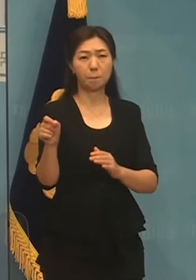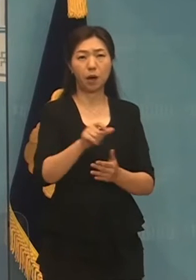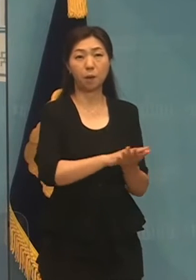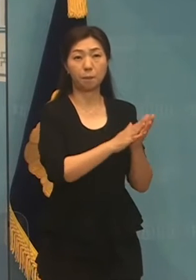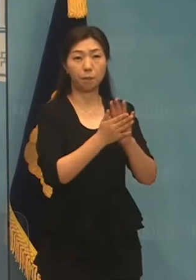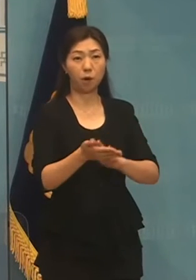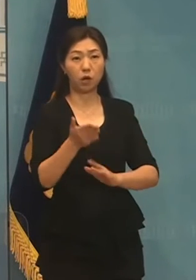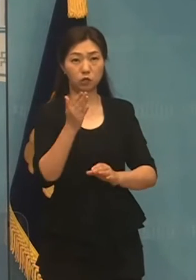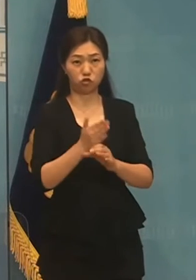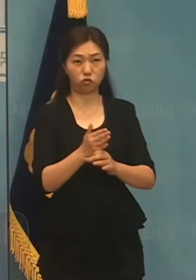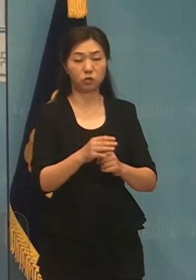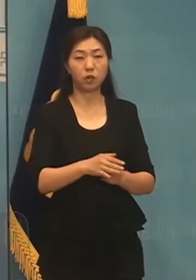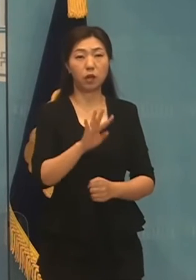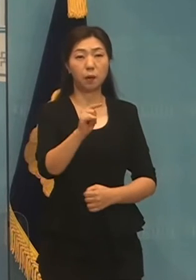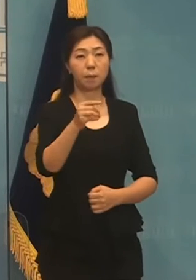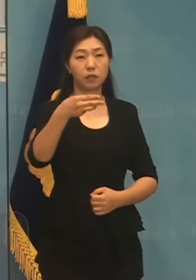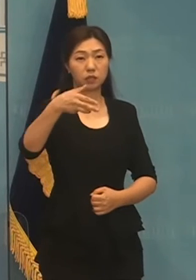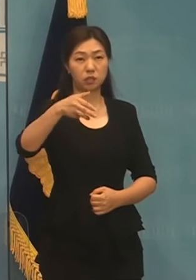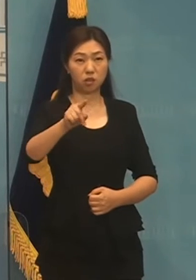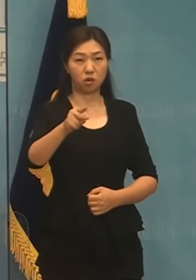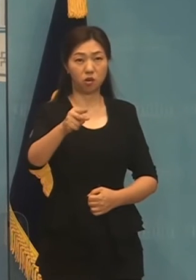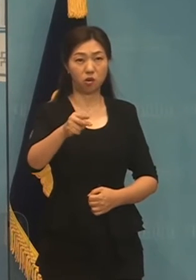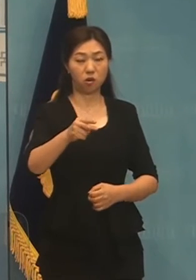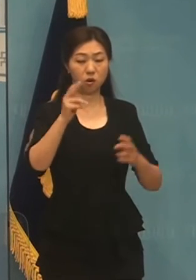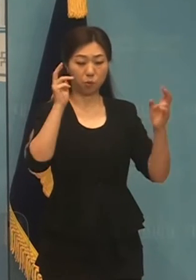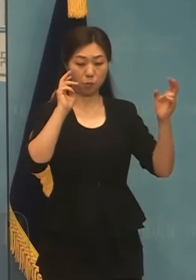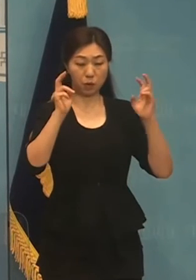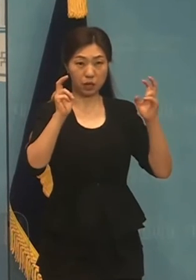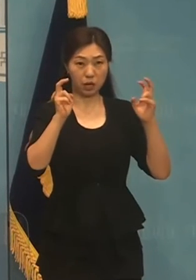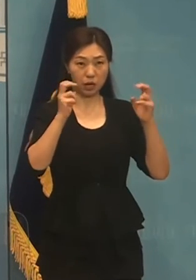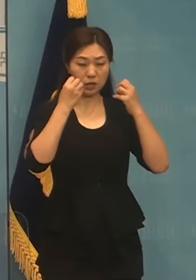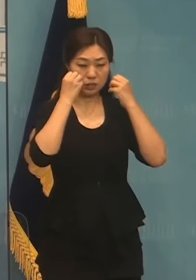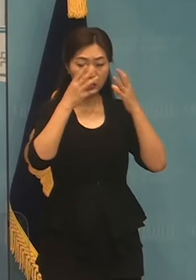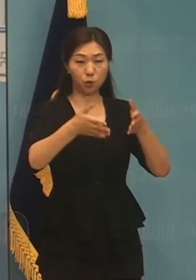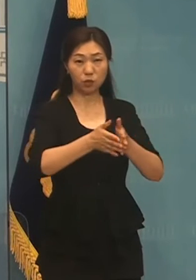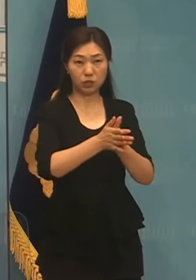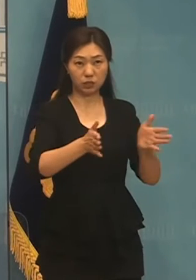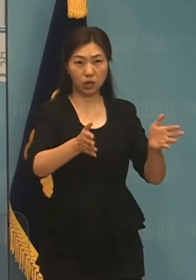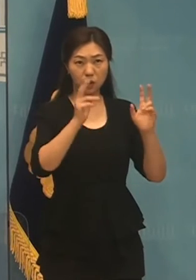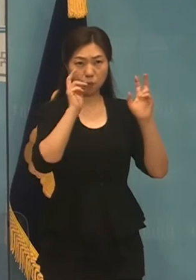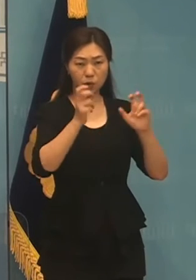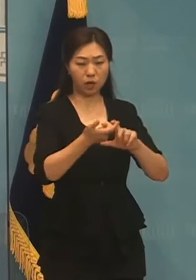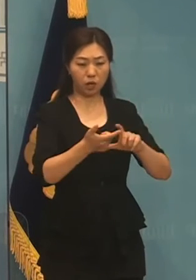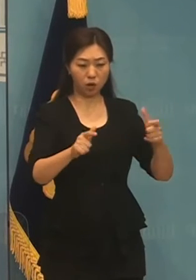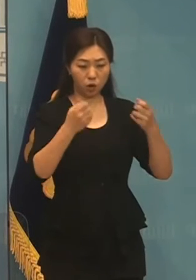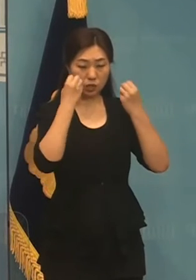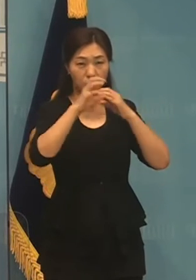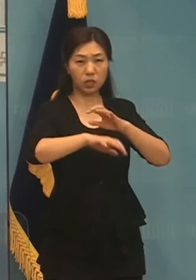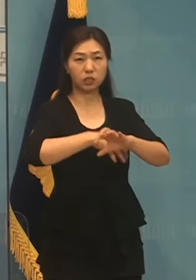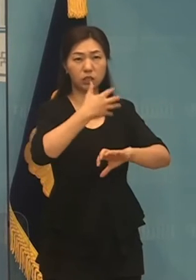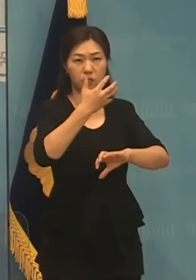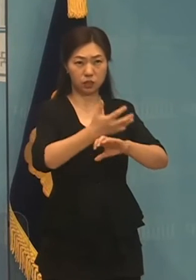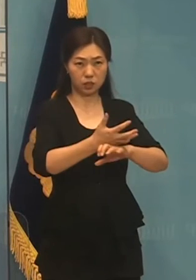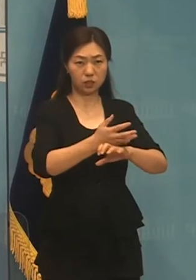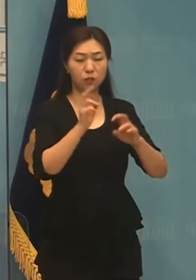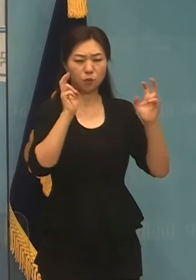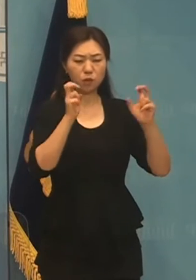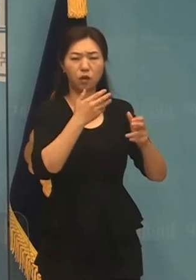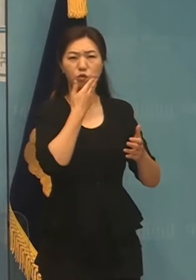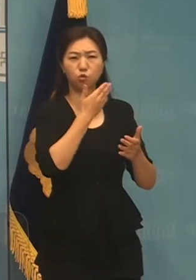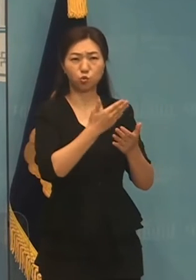벤처기업 스타트업은 준소벤처기업과 혁신기업이 당한 나라가 되어야 합니다.